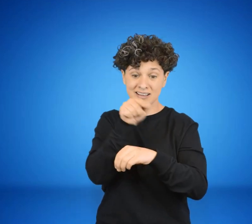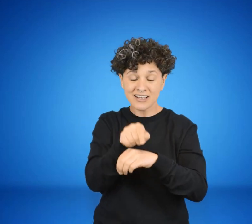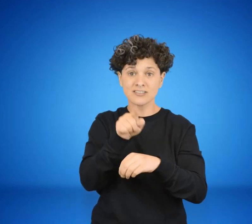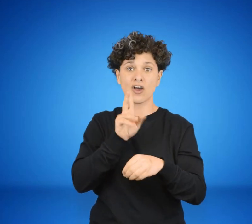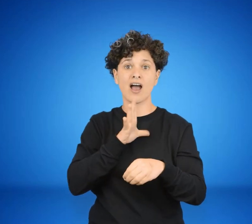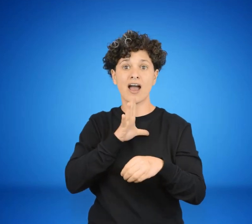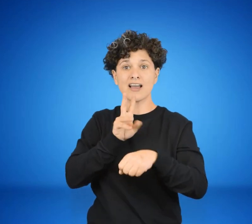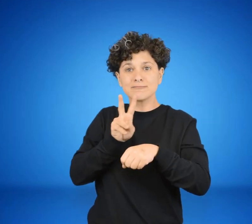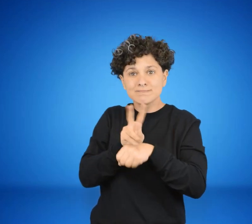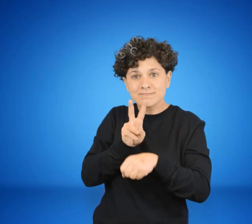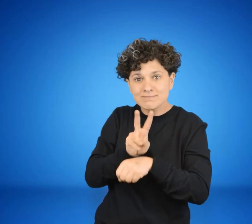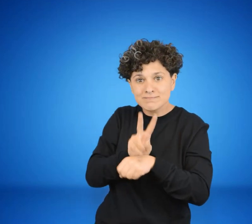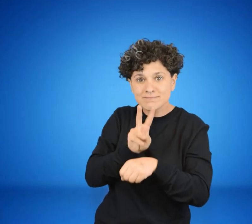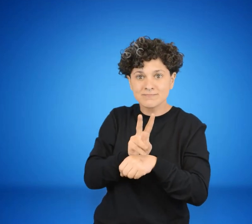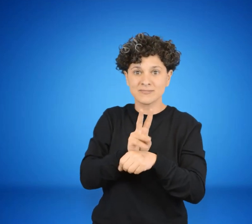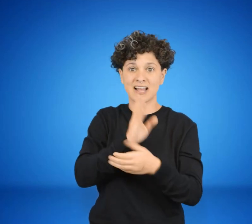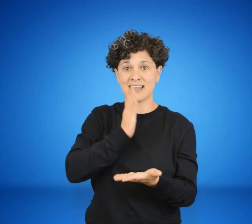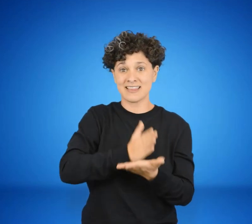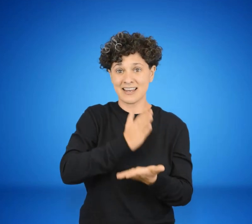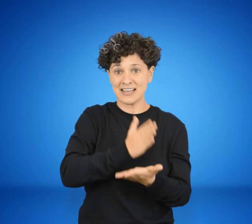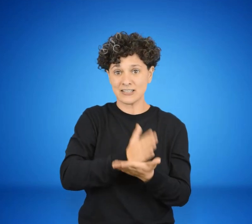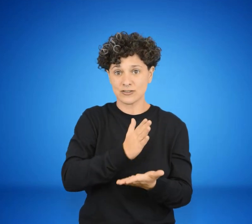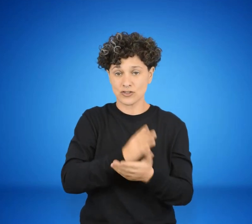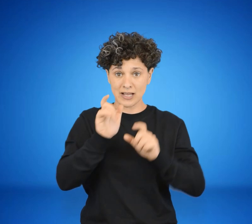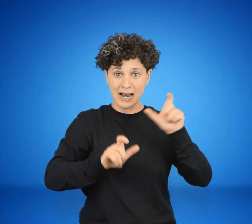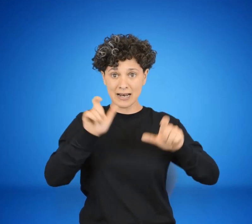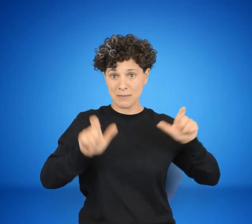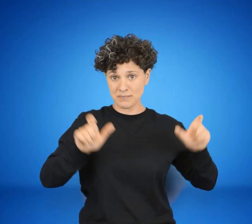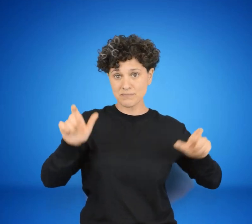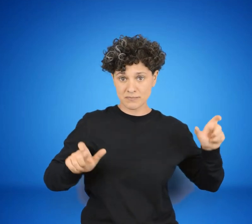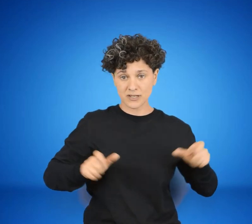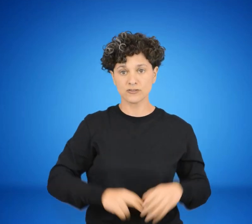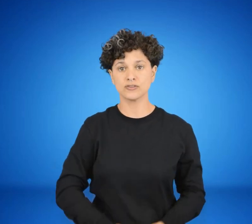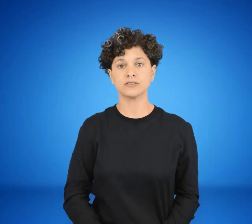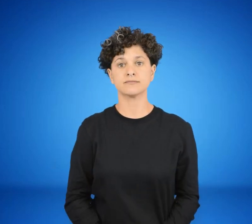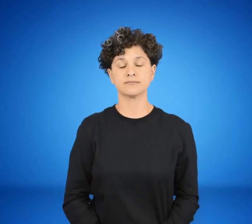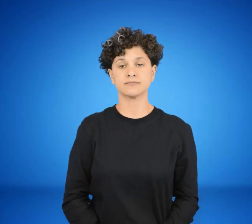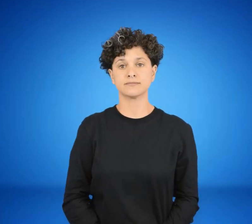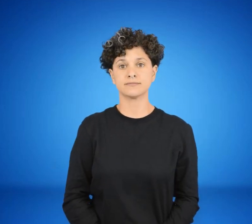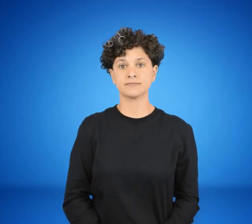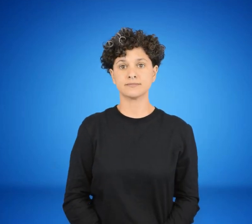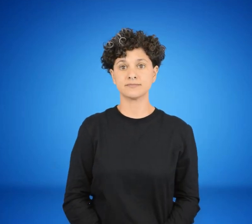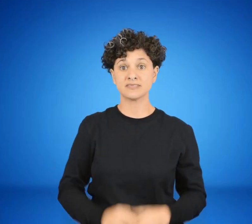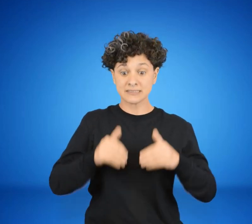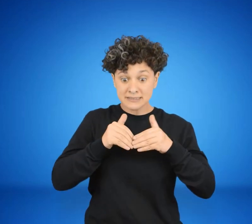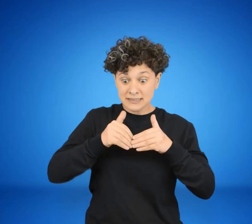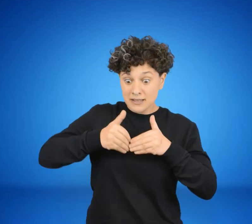principalmente teniendo en cuenta que ese control apunta a resguardar los derechos